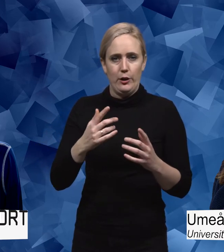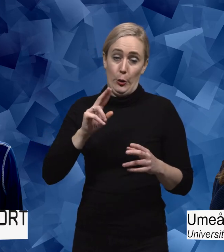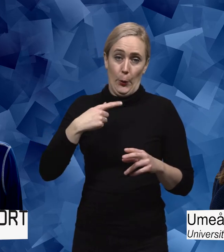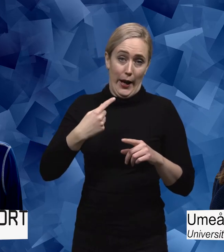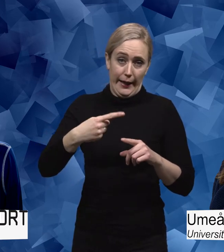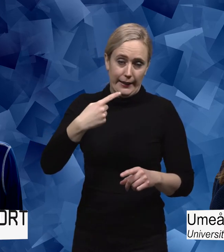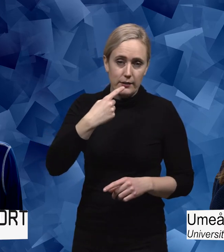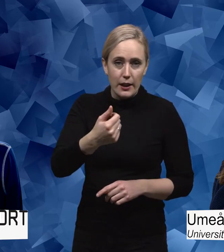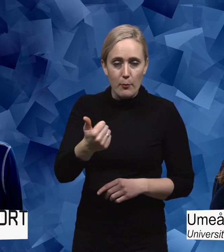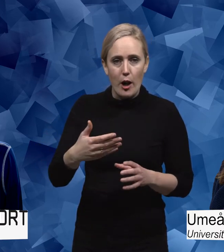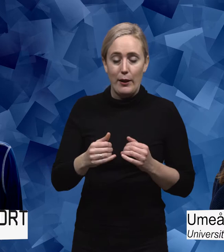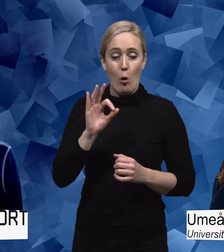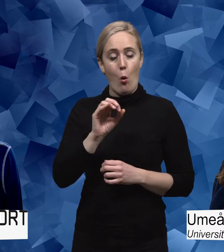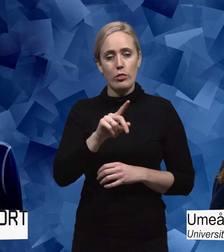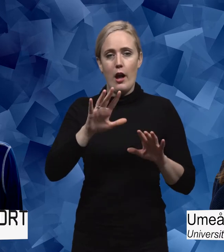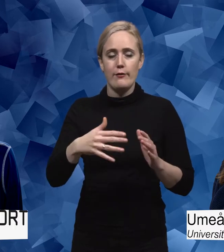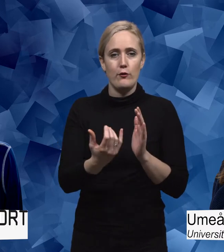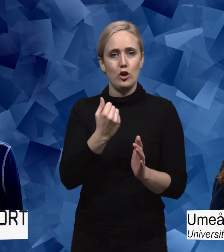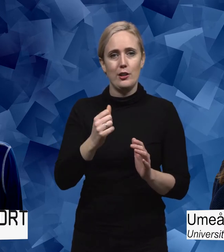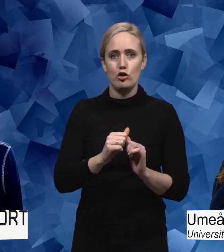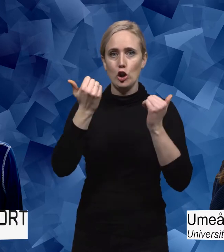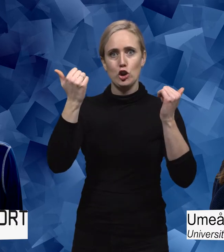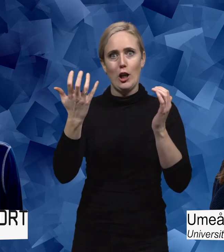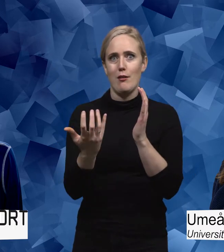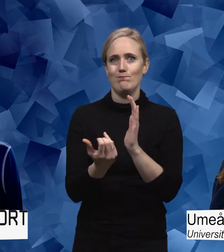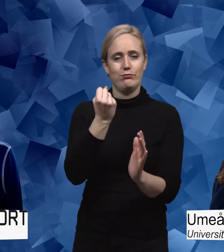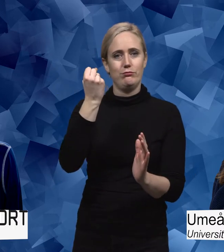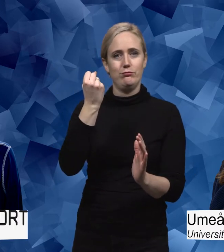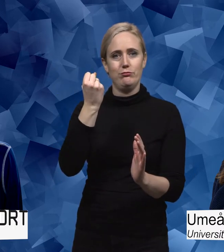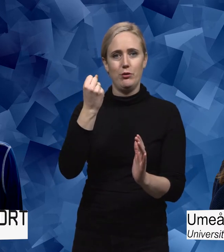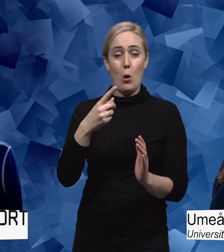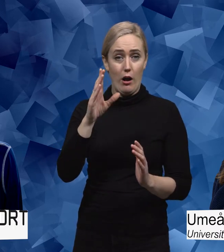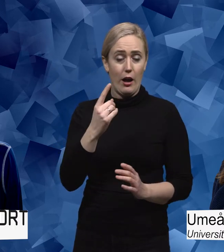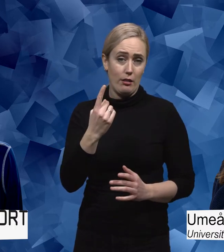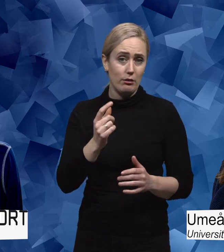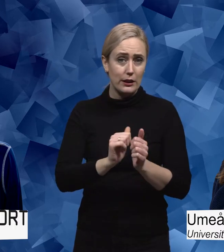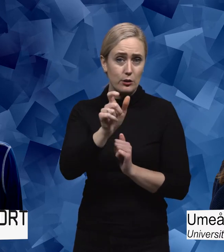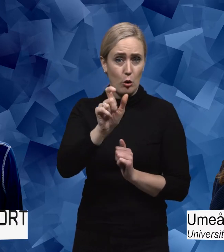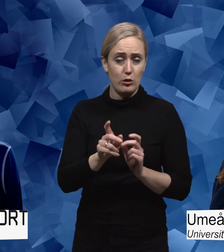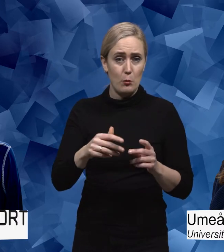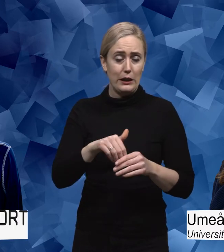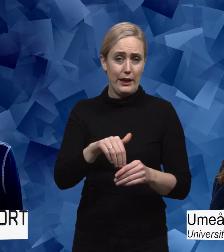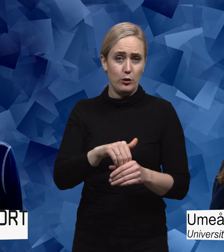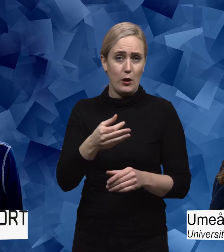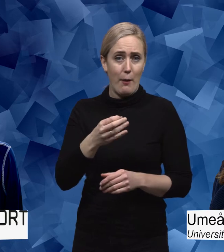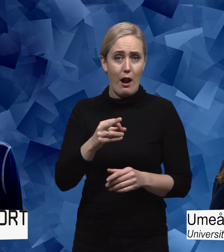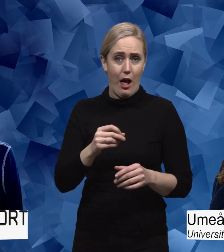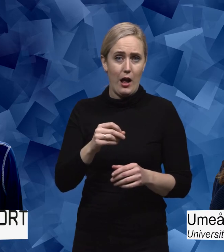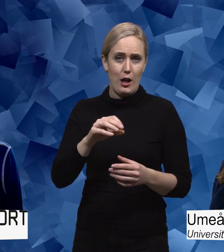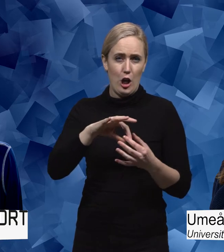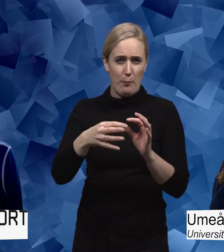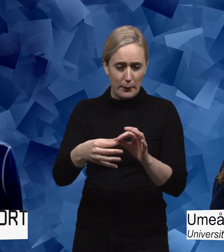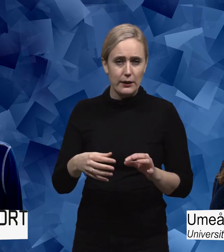stå till exempel att hon har vunnit den största segen av alla. Idrottare som deltog i